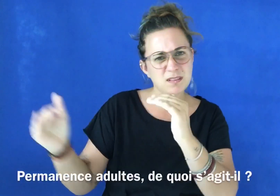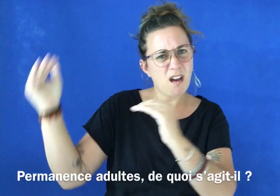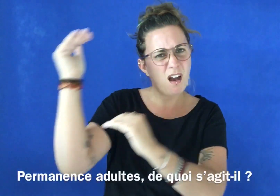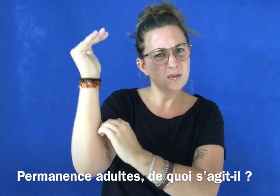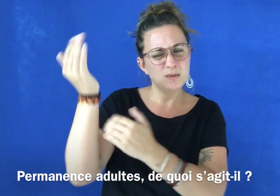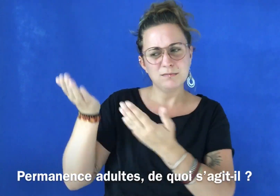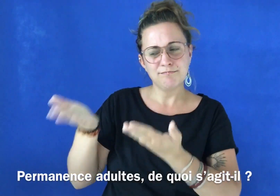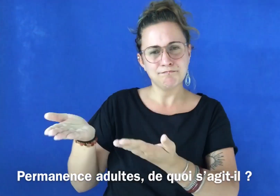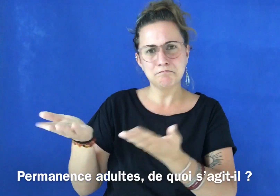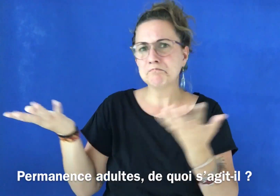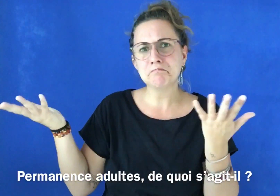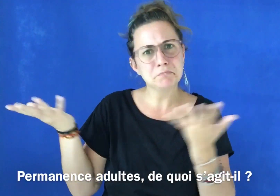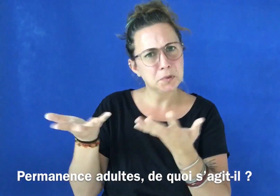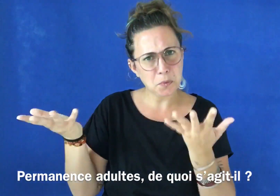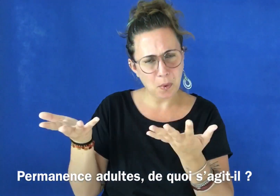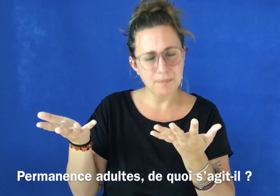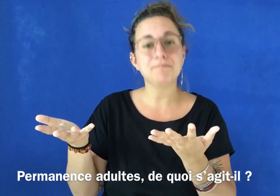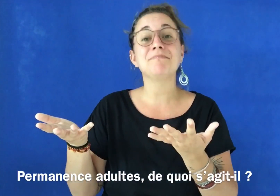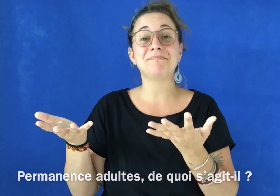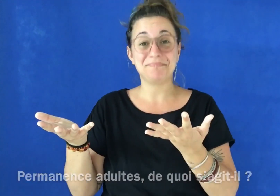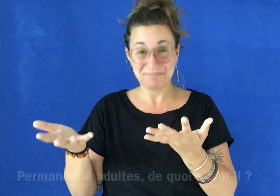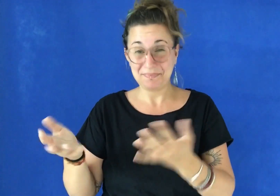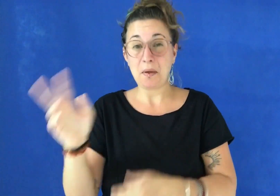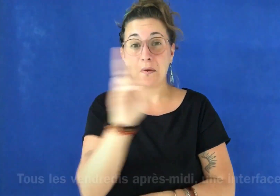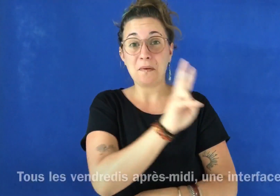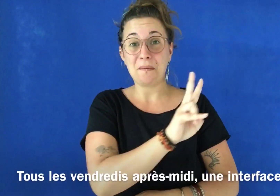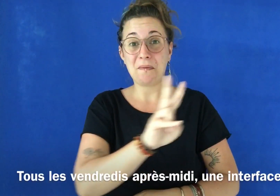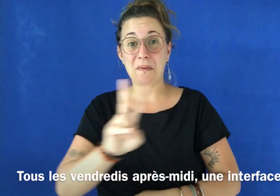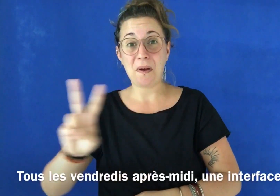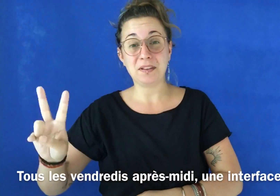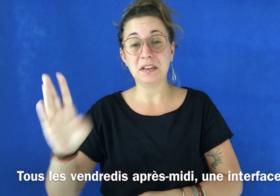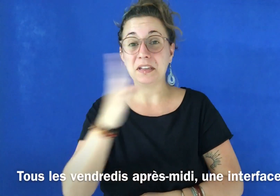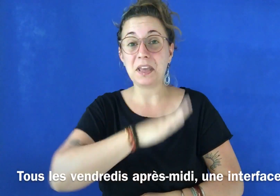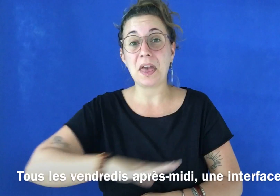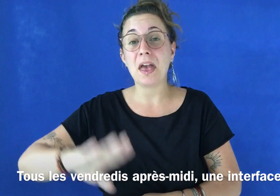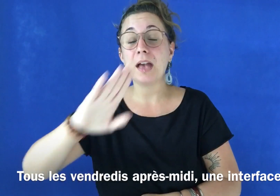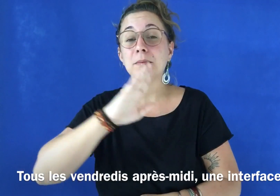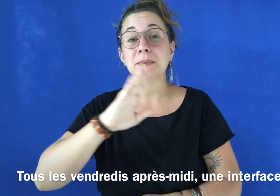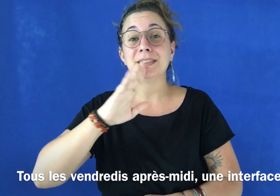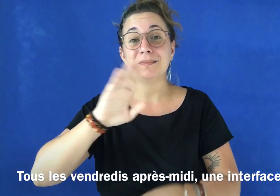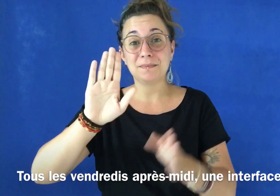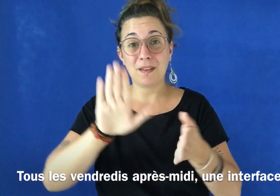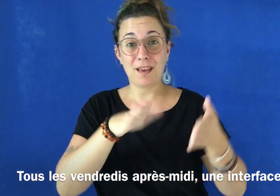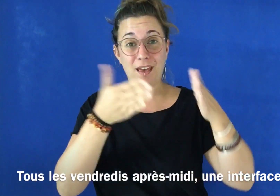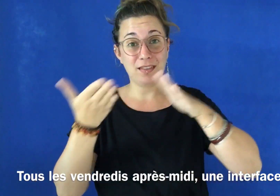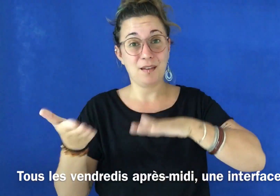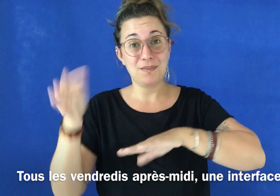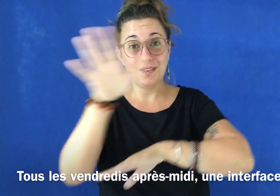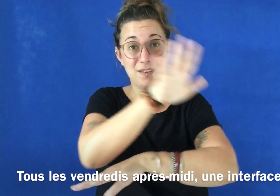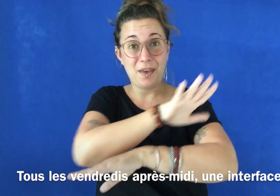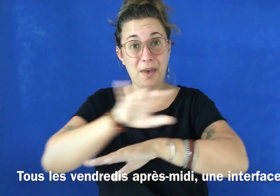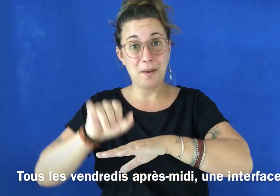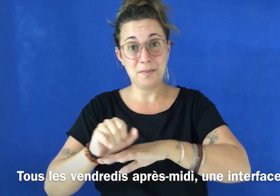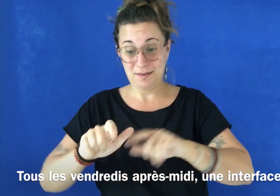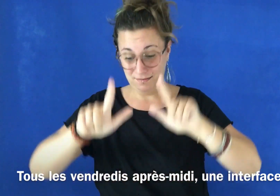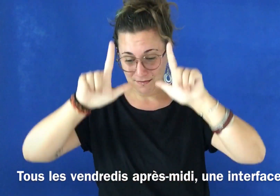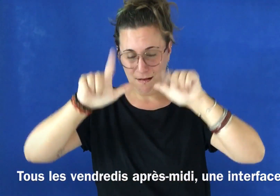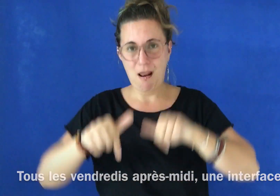Permanence adulte, de quoi s'agit-il ? Tous les vendredis après-midi, une interface